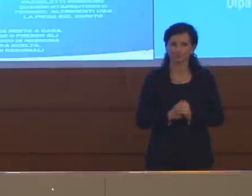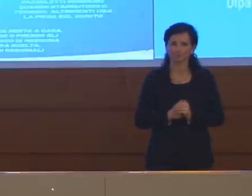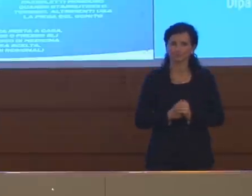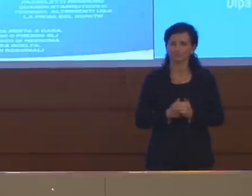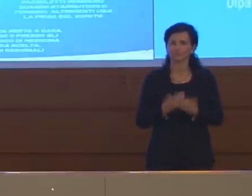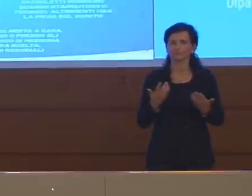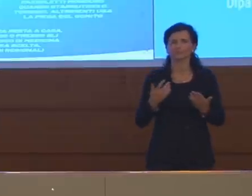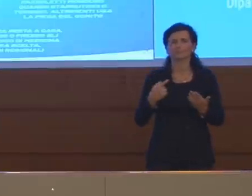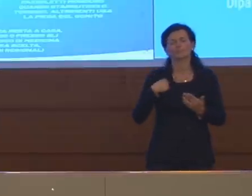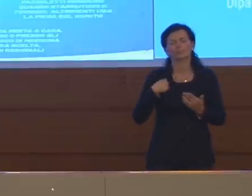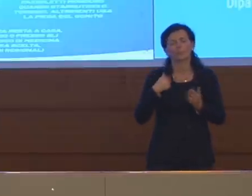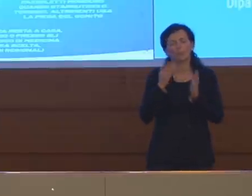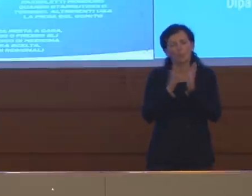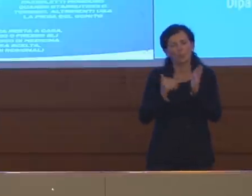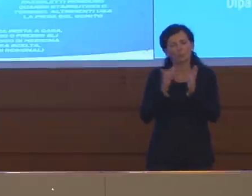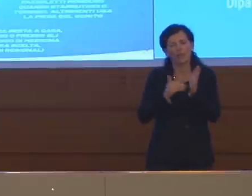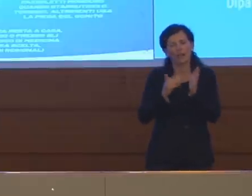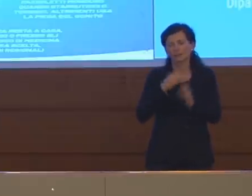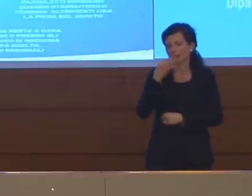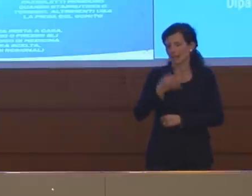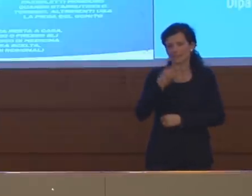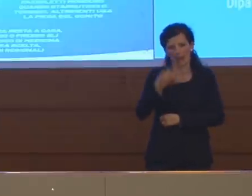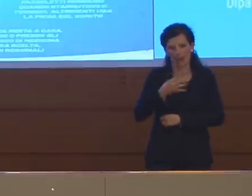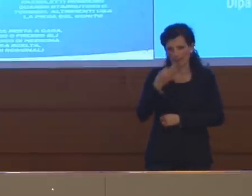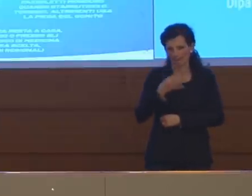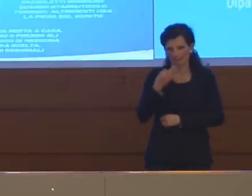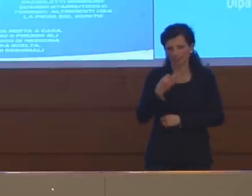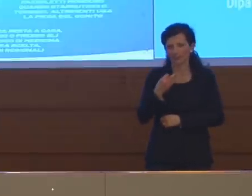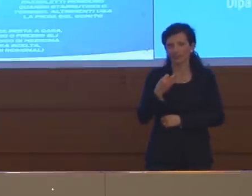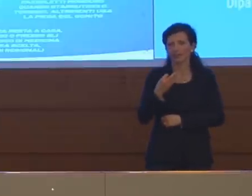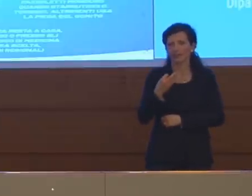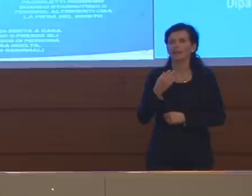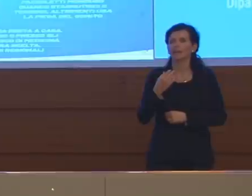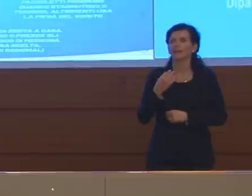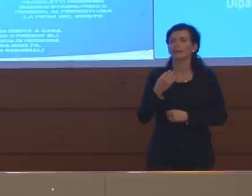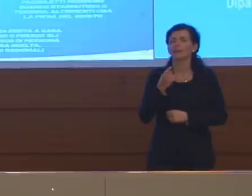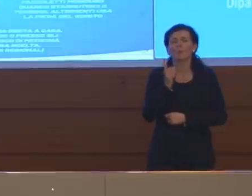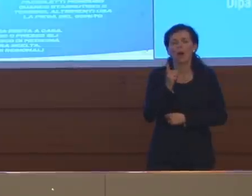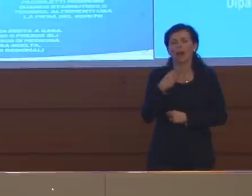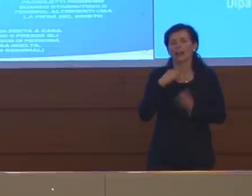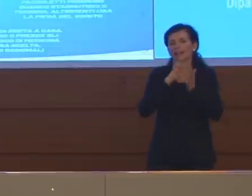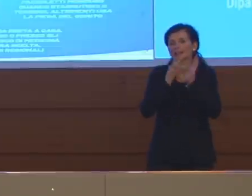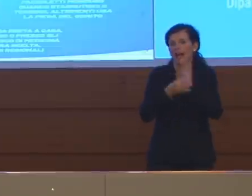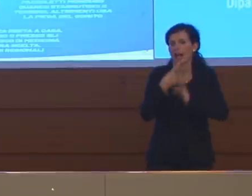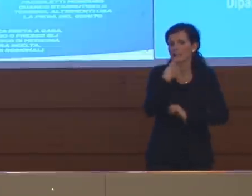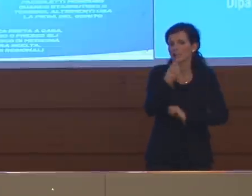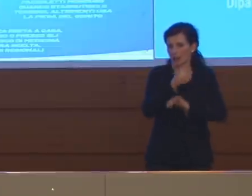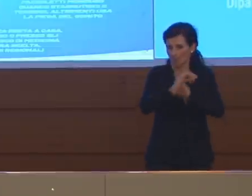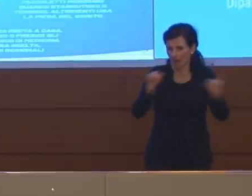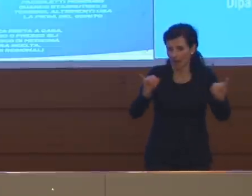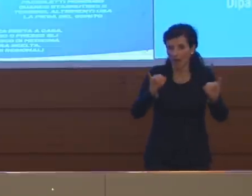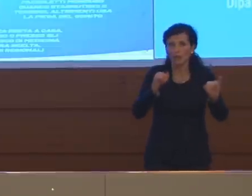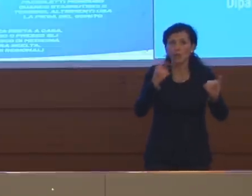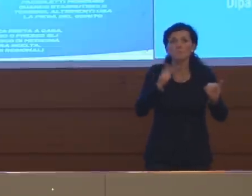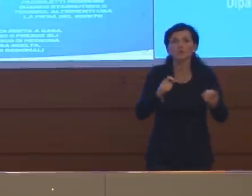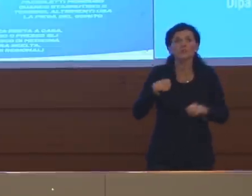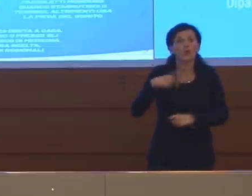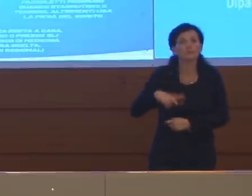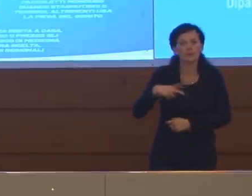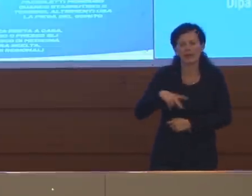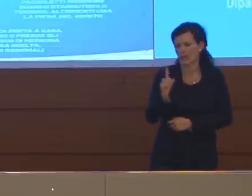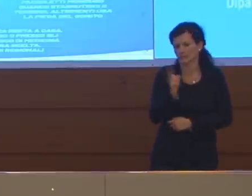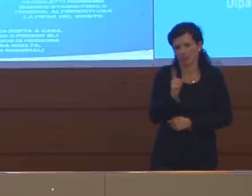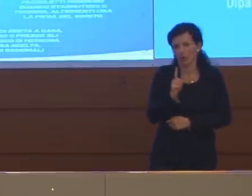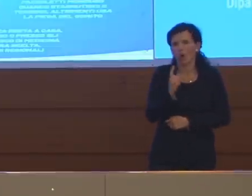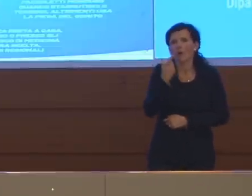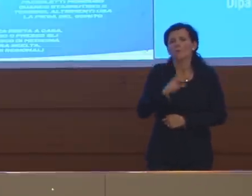sempre molto prudente nel dare date, non perché non auspichi che quanto prima riusciamo ad arrivare, ma proprio perché